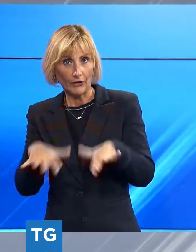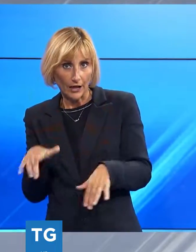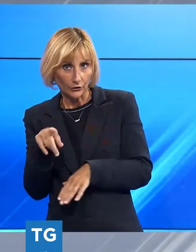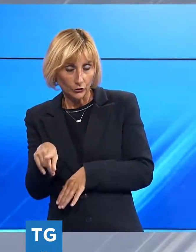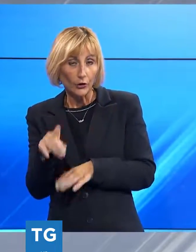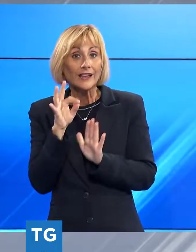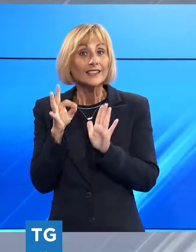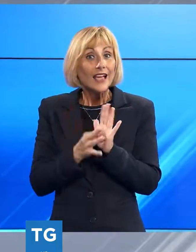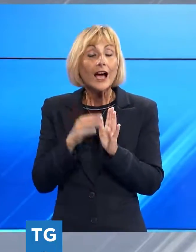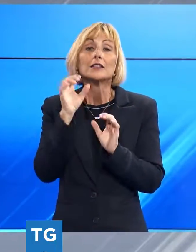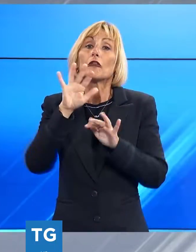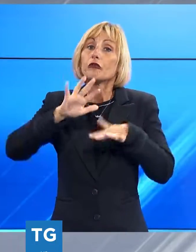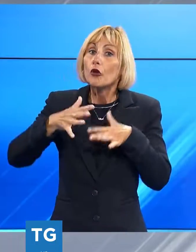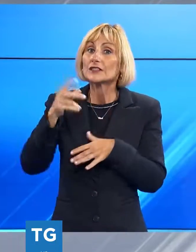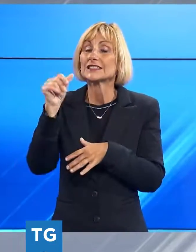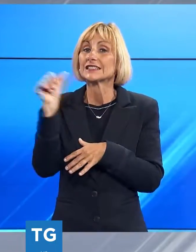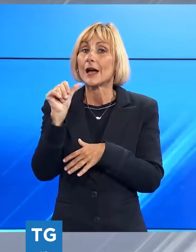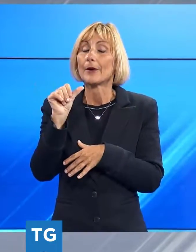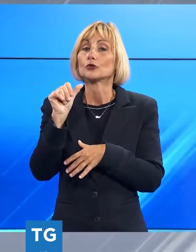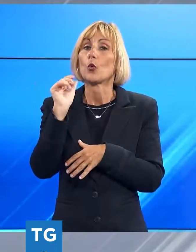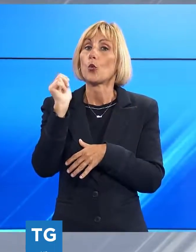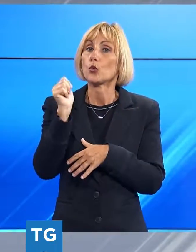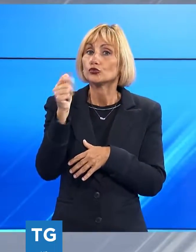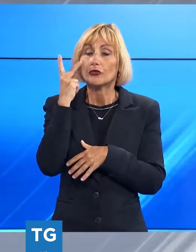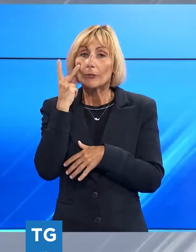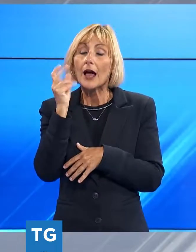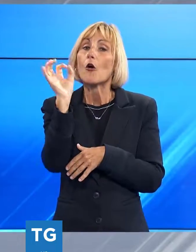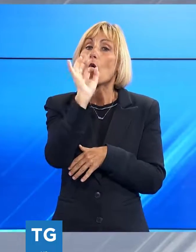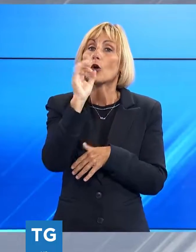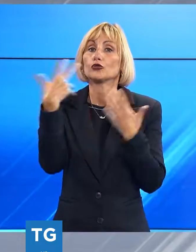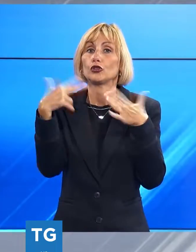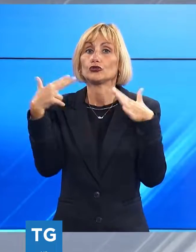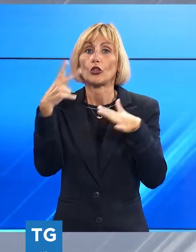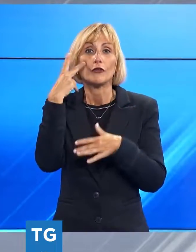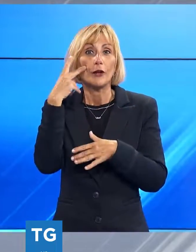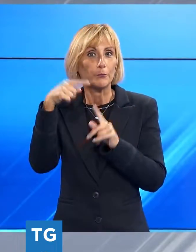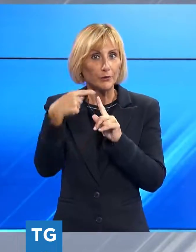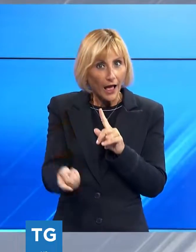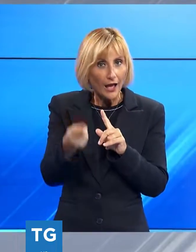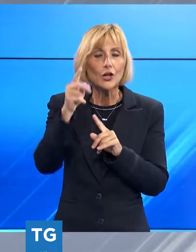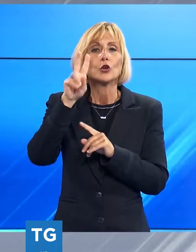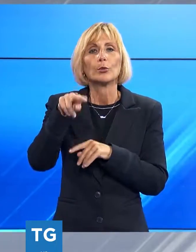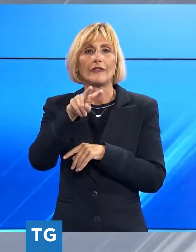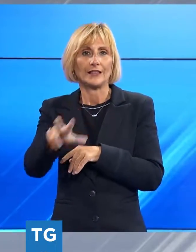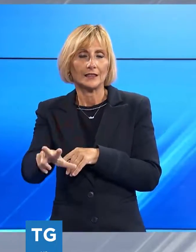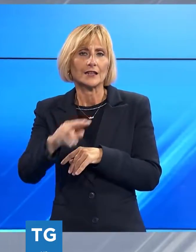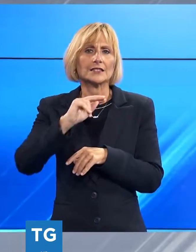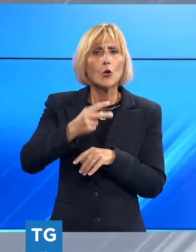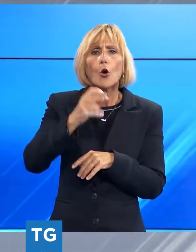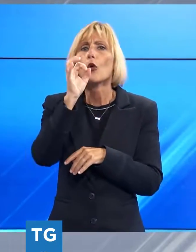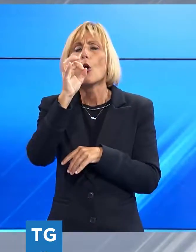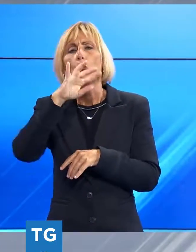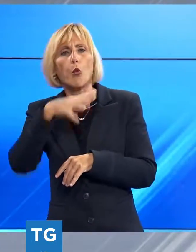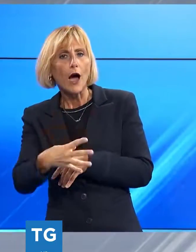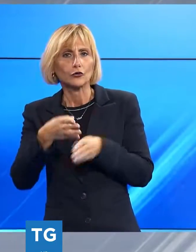essere sabato 11 febbraio o sabato 18 febbraio del prossimo anno, alla vigilia del secondo o del quarto corso mascherato, quando per le vie